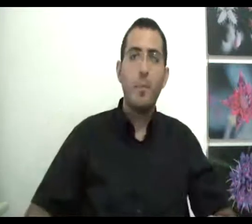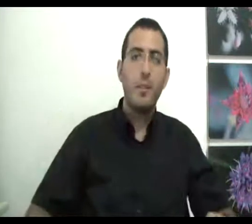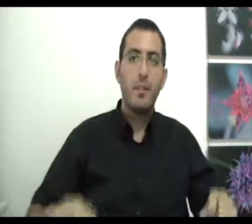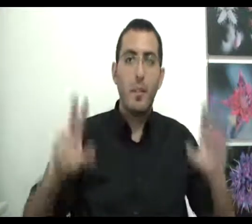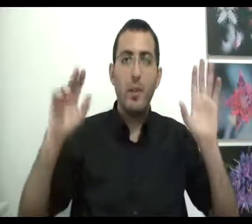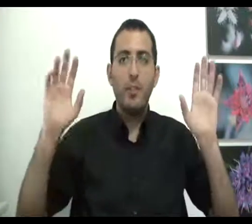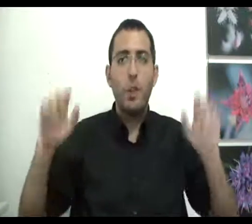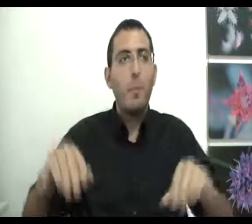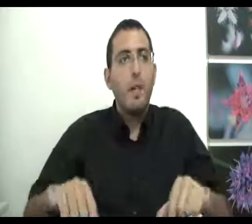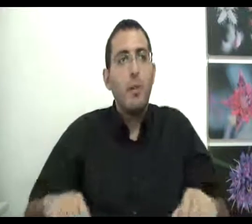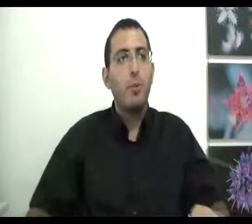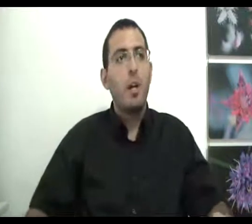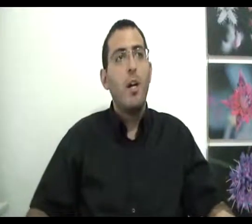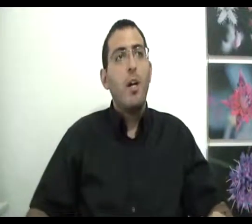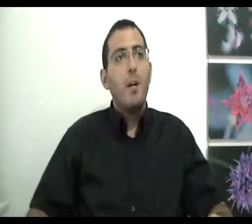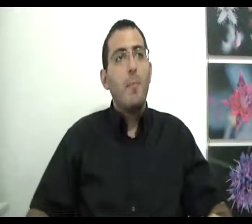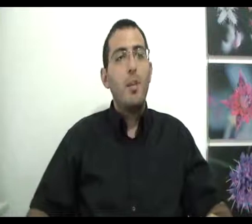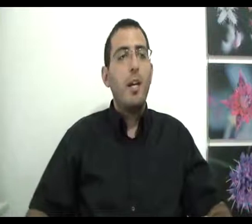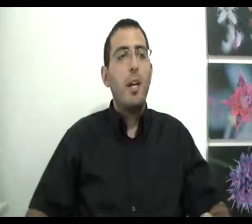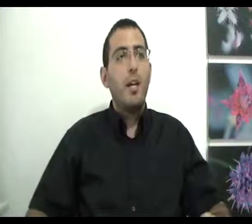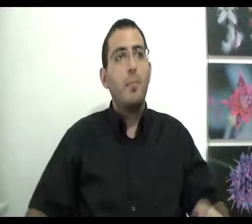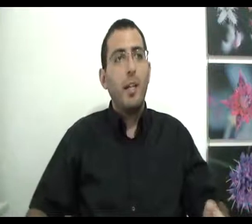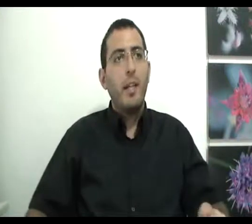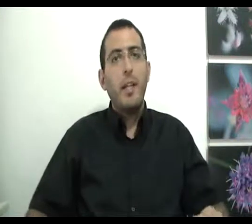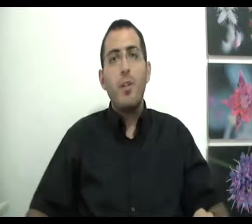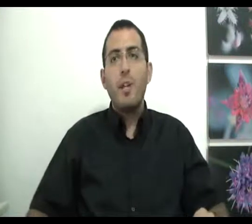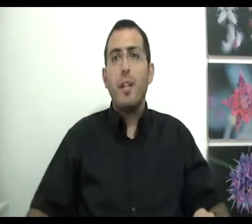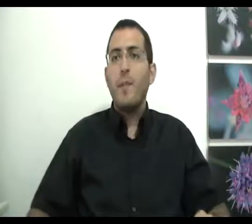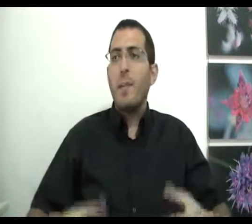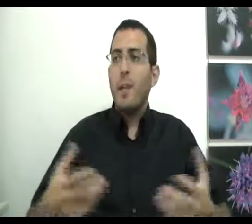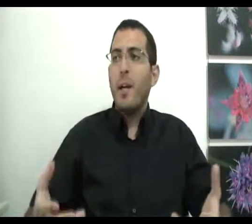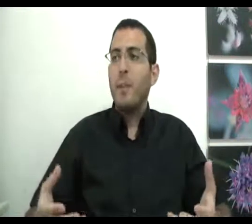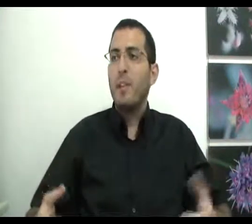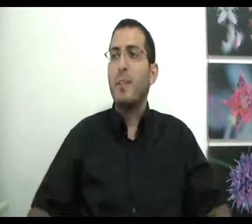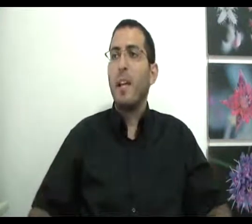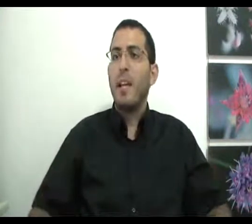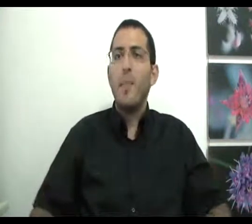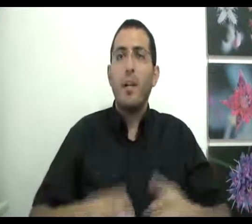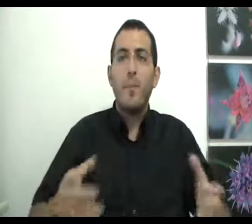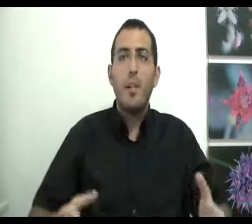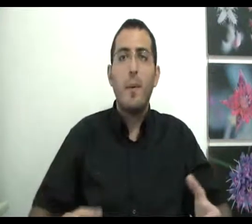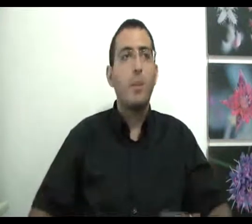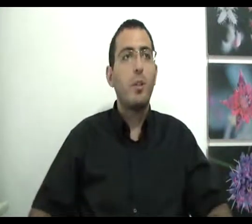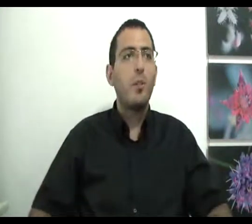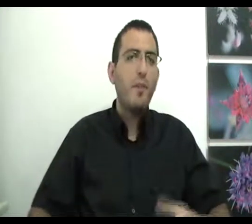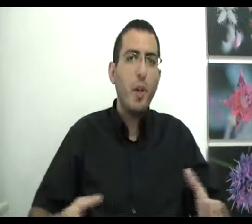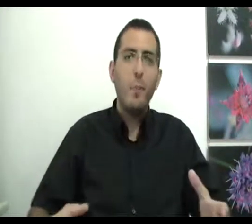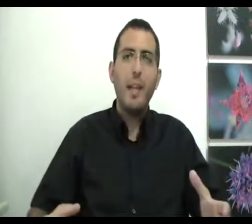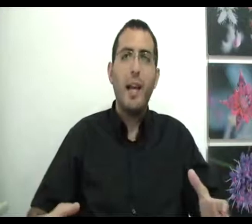כמובן שעוד כל במלכאות משתבונה נראה שילדים הם הרבה יותר שמחים החיים שלהם הרבה יותר טובים לפחות בדרך